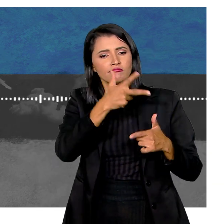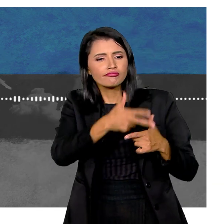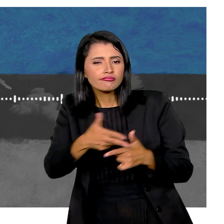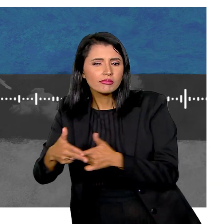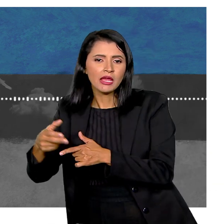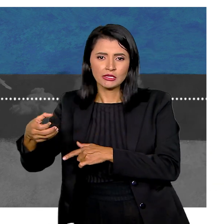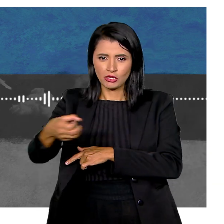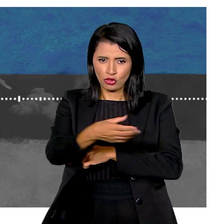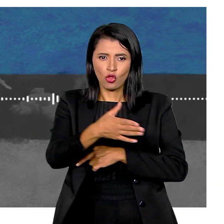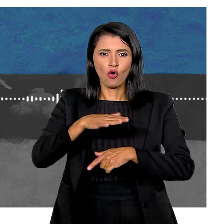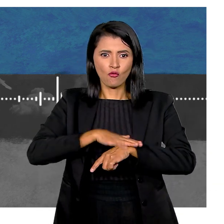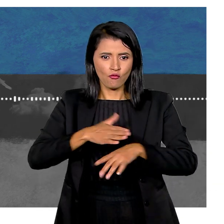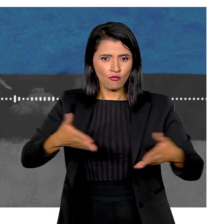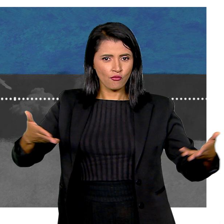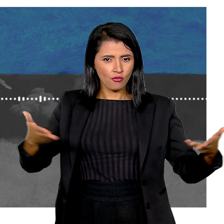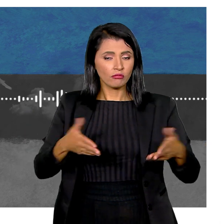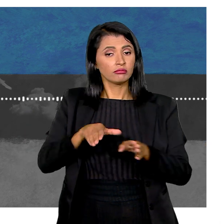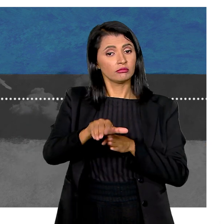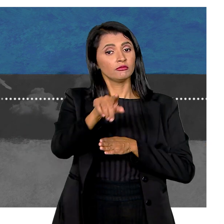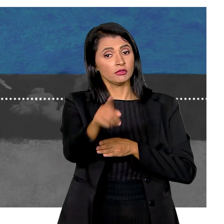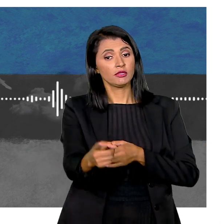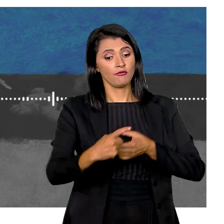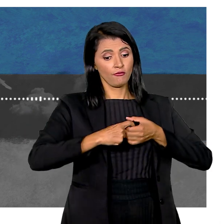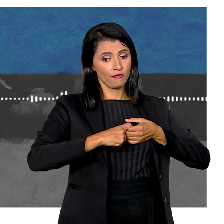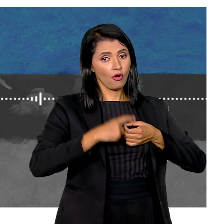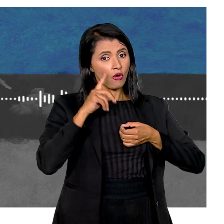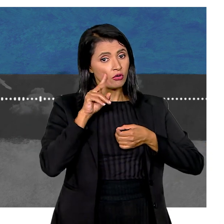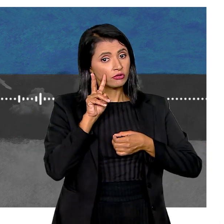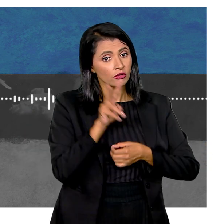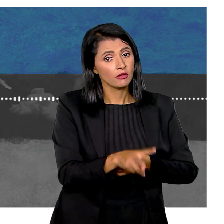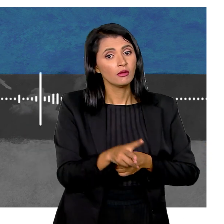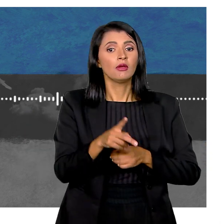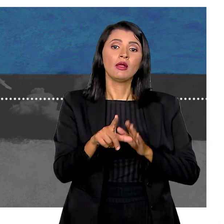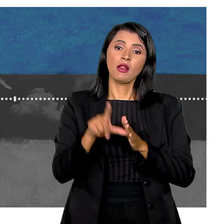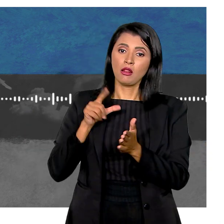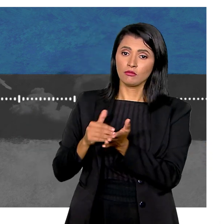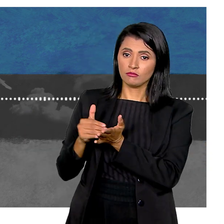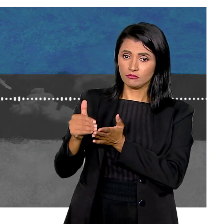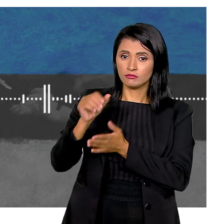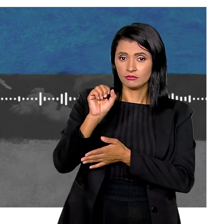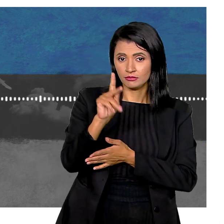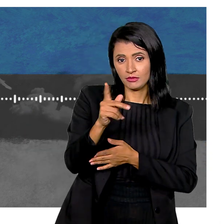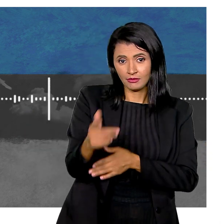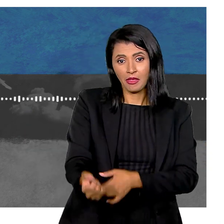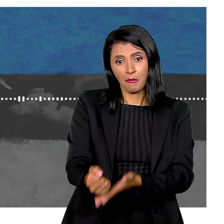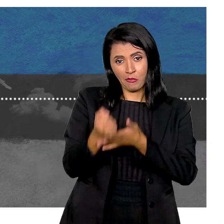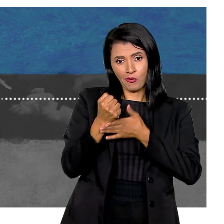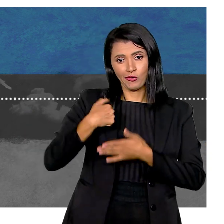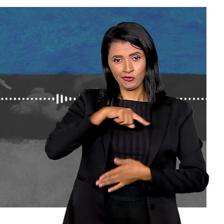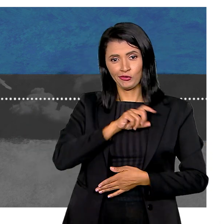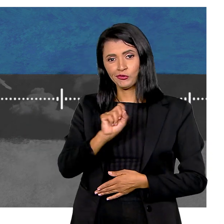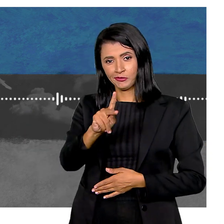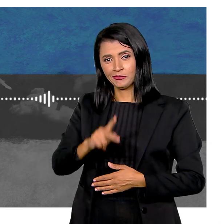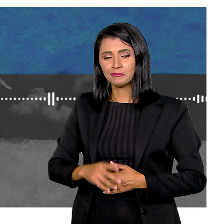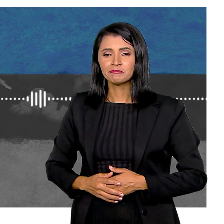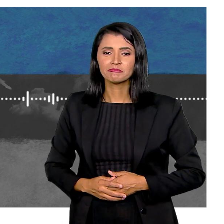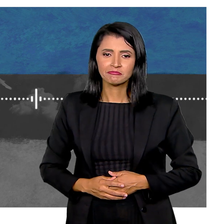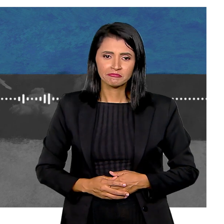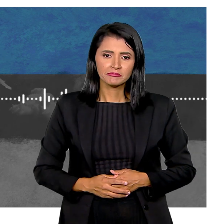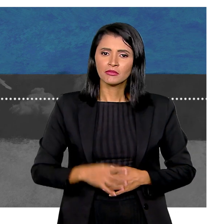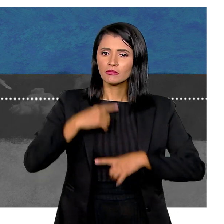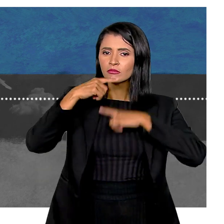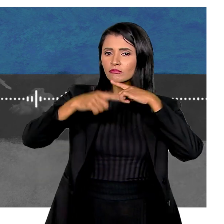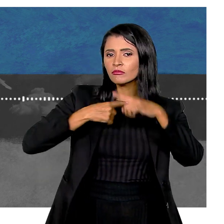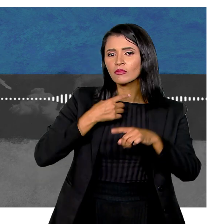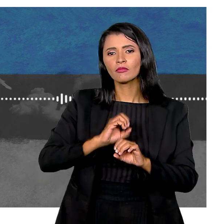outro da nova temporada A gente recomenda que você volte E ouça o podcast desde o começo Dá essa forcinha lá pra gente, hein? E pra não deixar